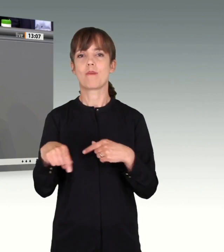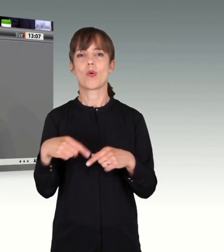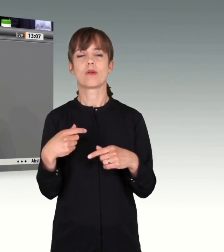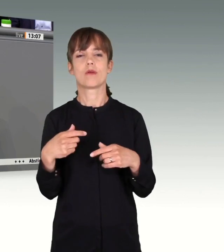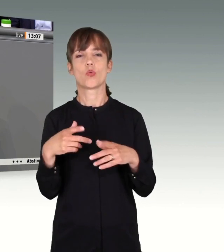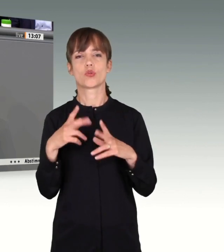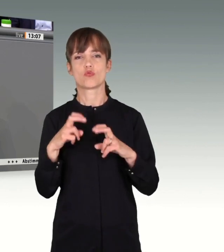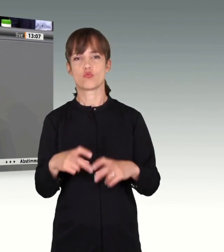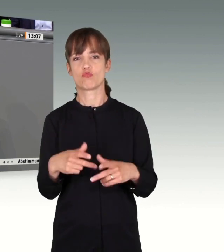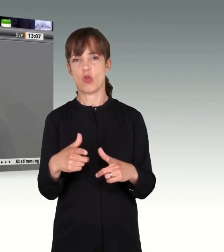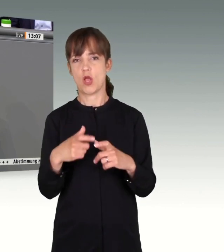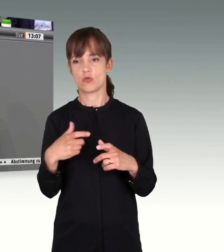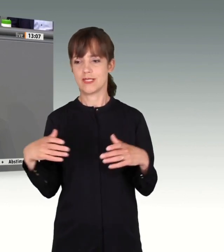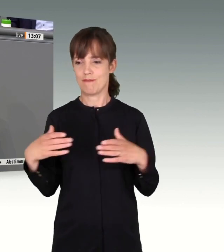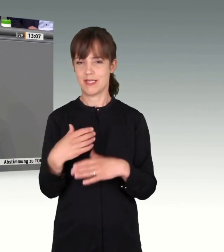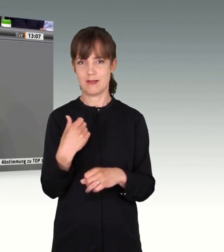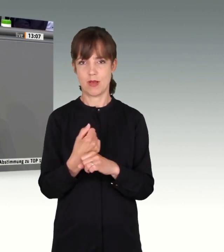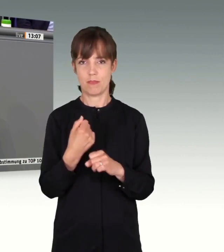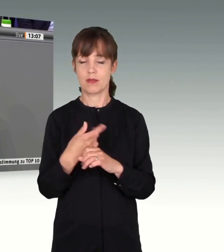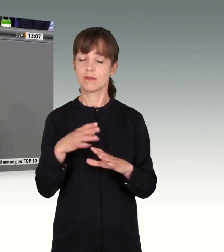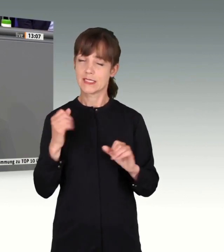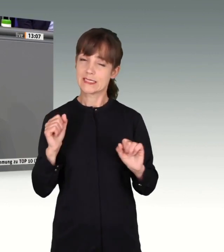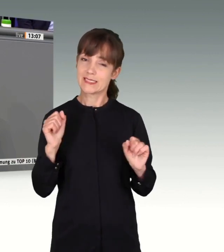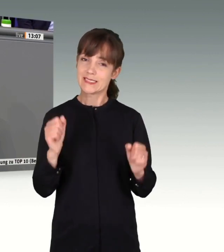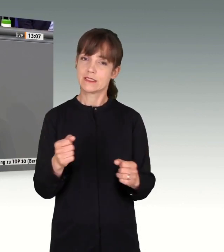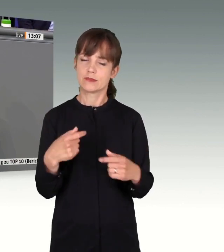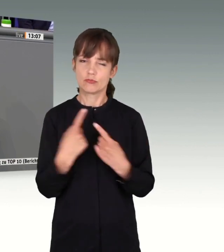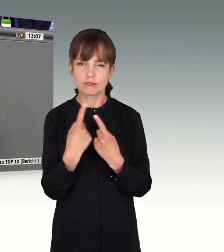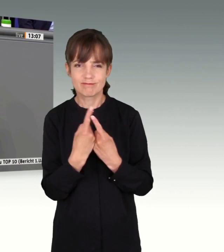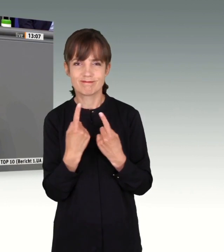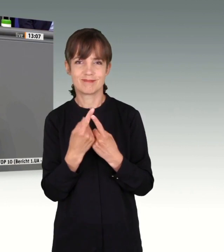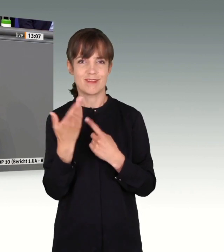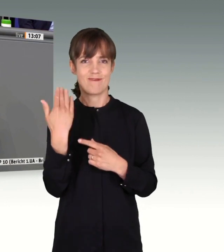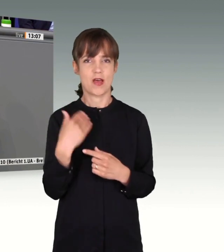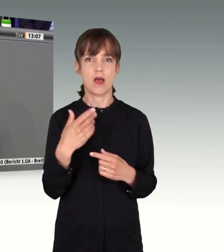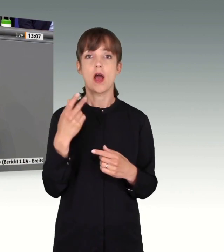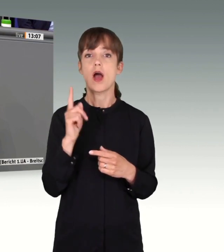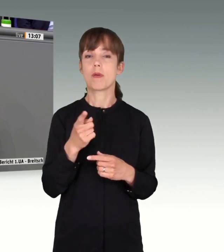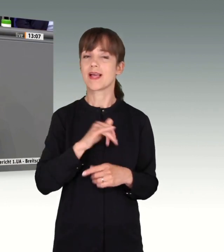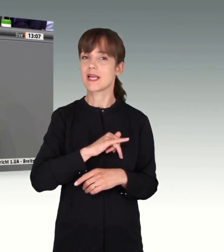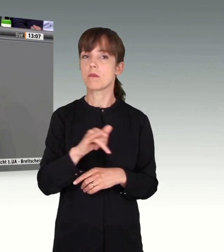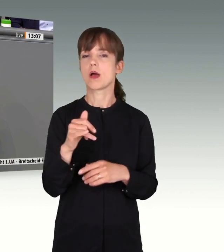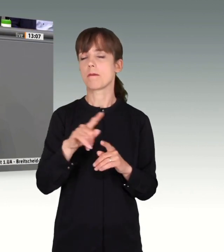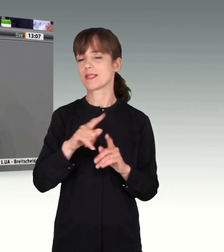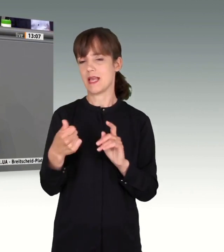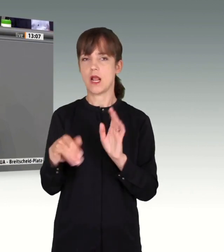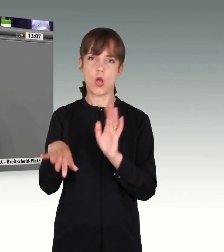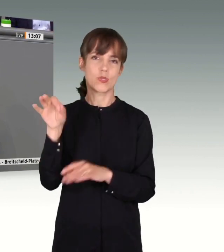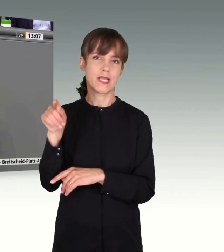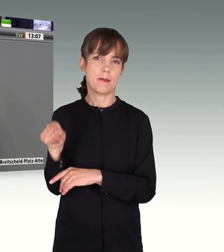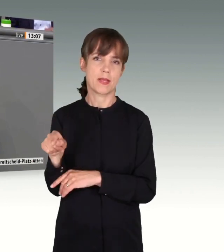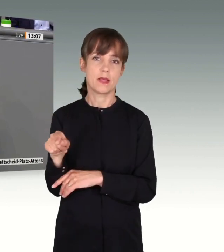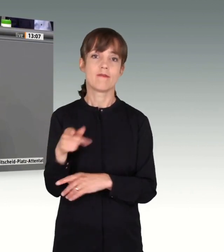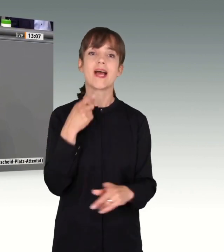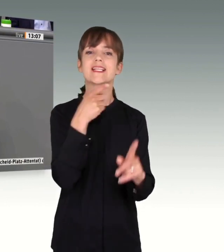Aufklärung gemeinsam zu arbeiten. Wir haben geeifert, wir haben gestritten. Wir haben aber immer, bis auf eine Ausnahme, das